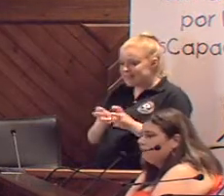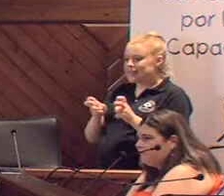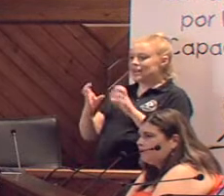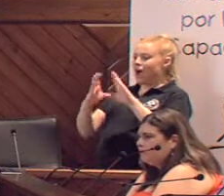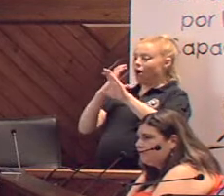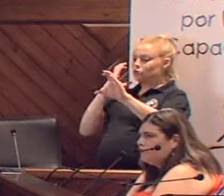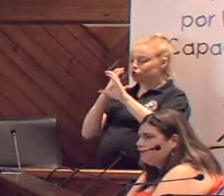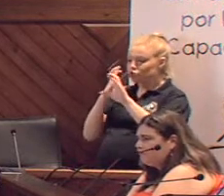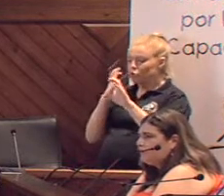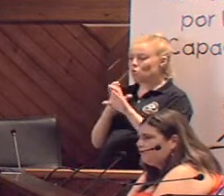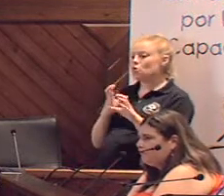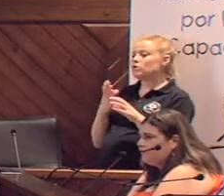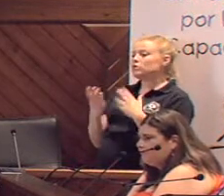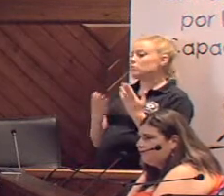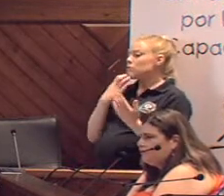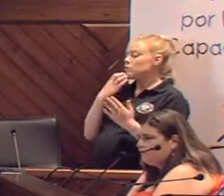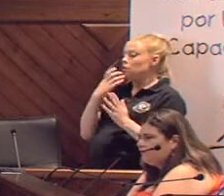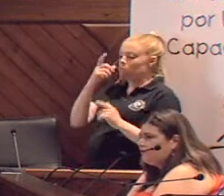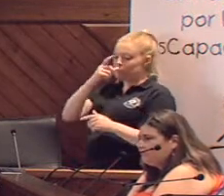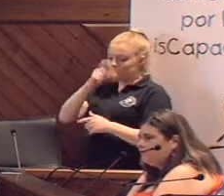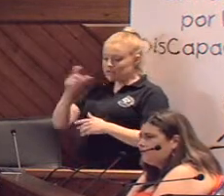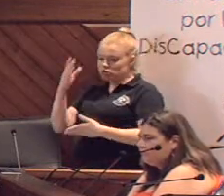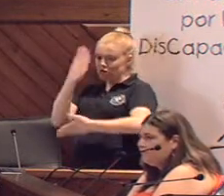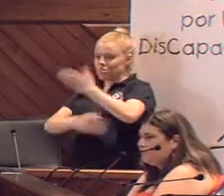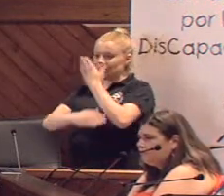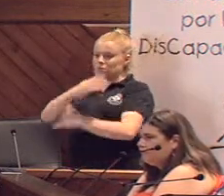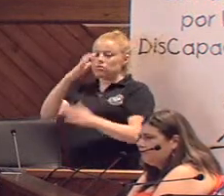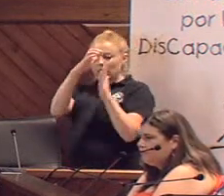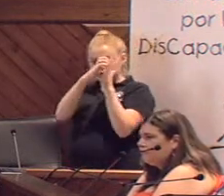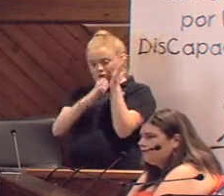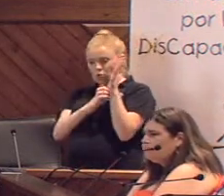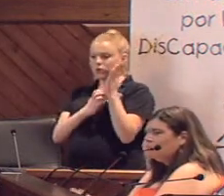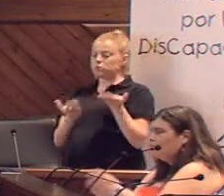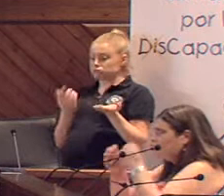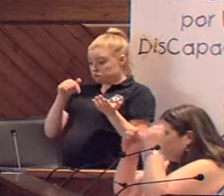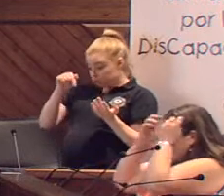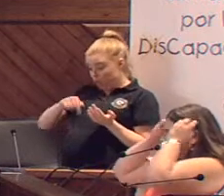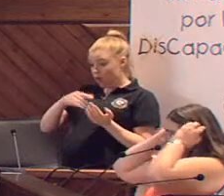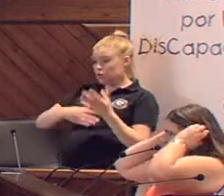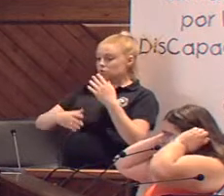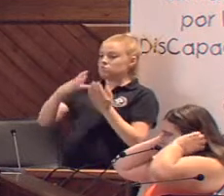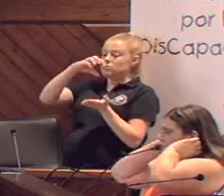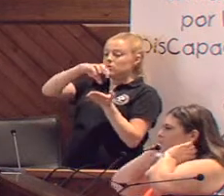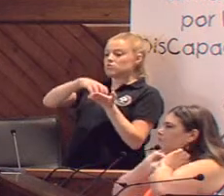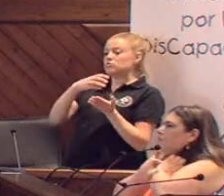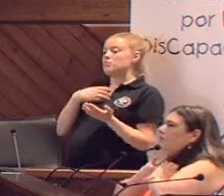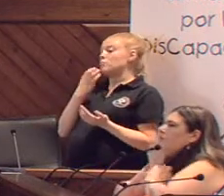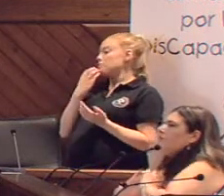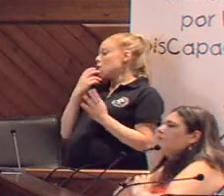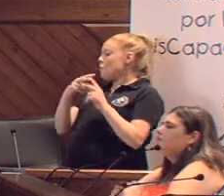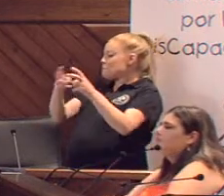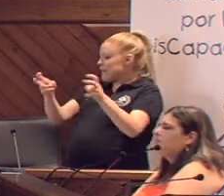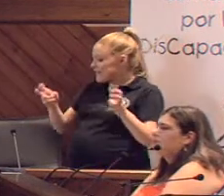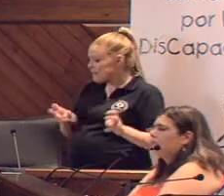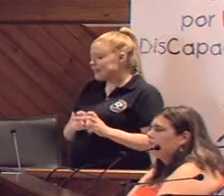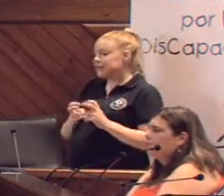ciudades, en muchísimos sitios hay descuentos para personas con discapacidad. Pues también, a mejor, desde el Ayuntamiento de Pozo Blanco, para el tema de la piscina, para